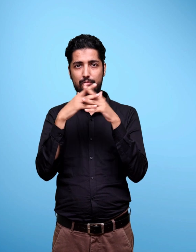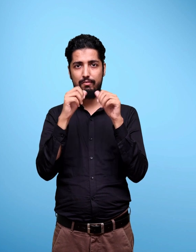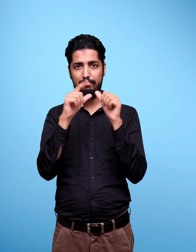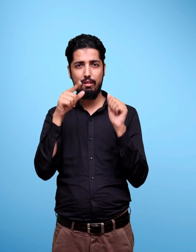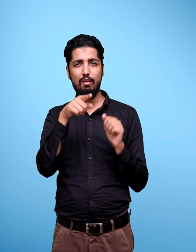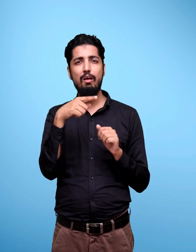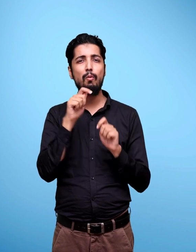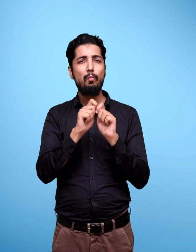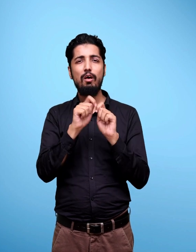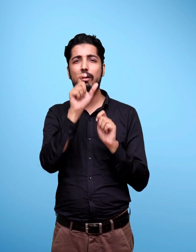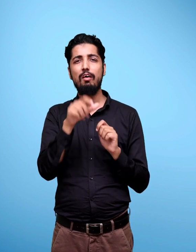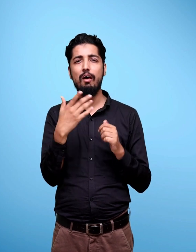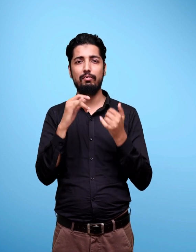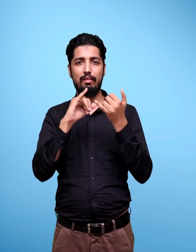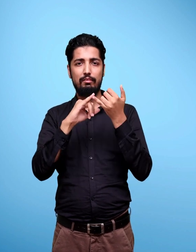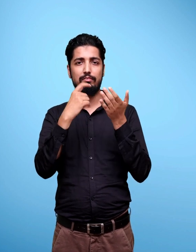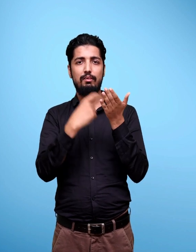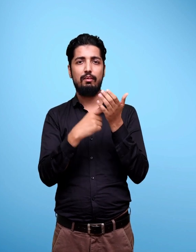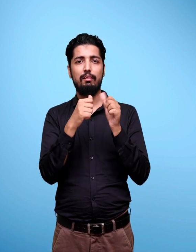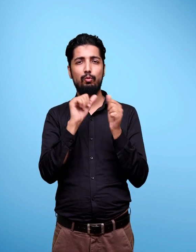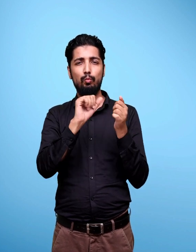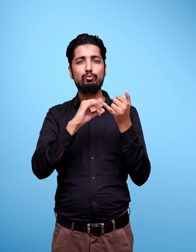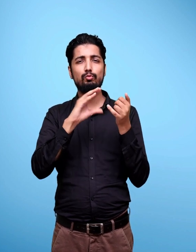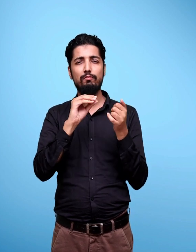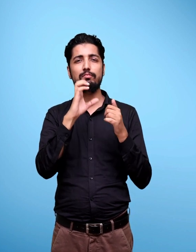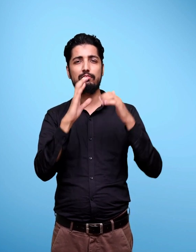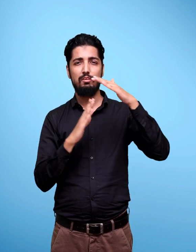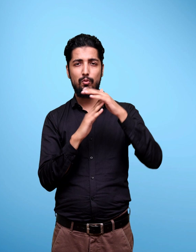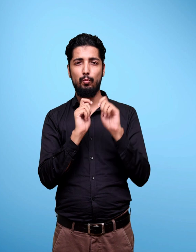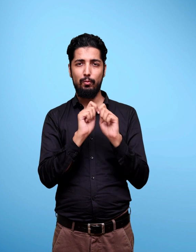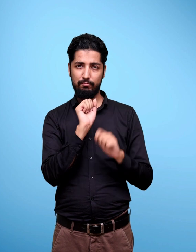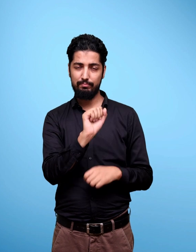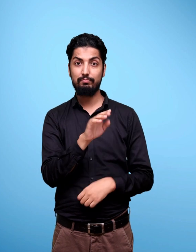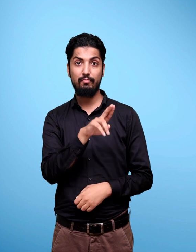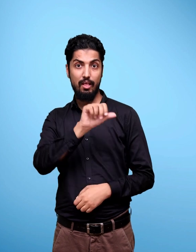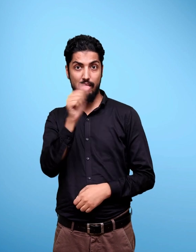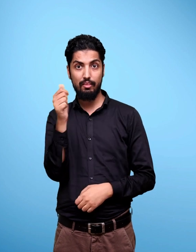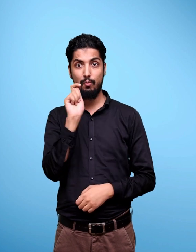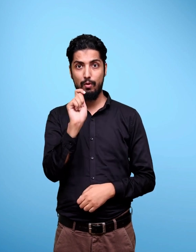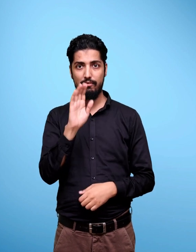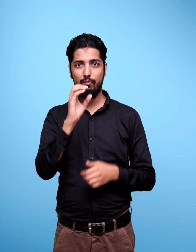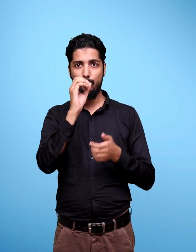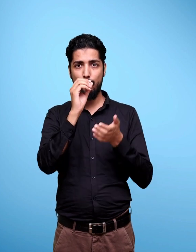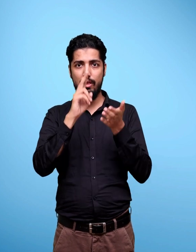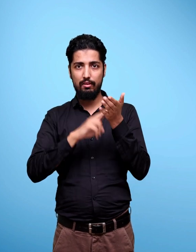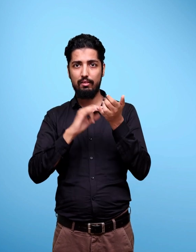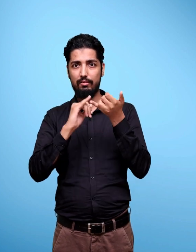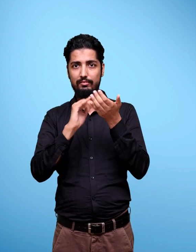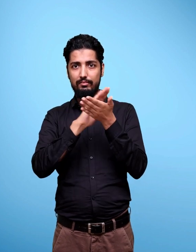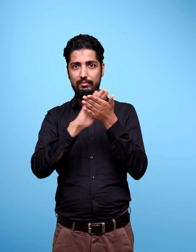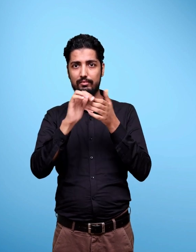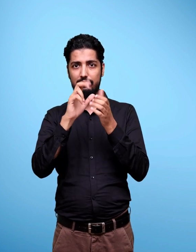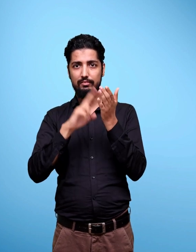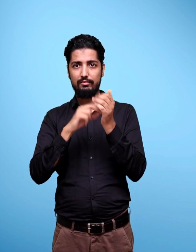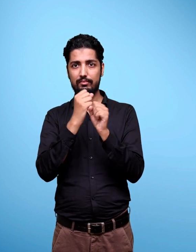on Shangla